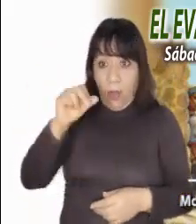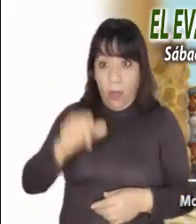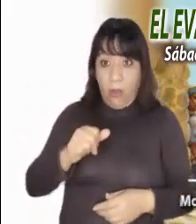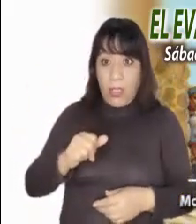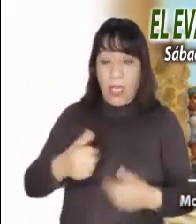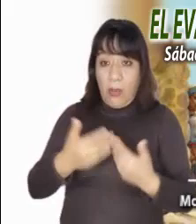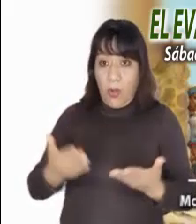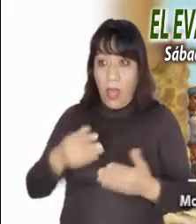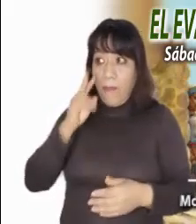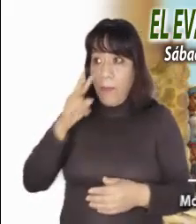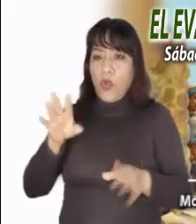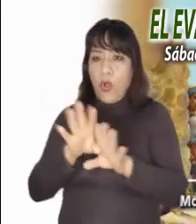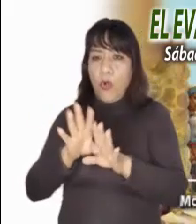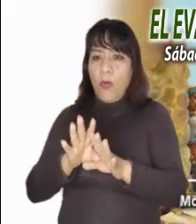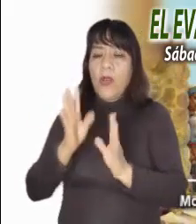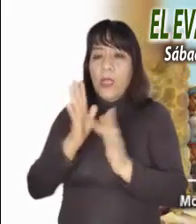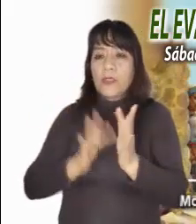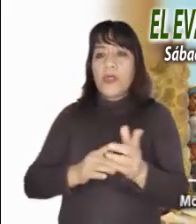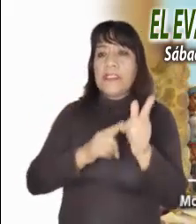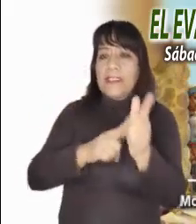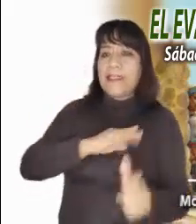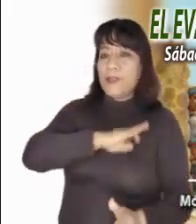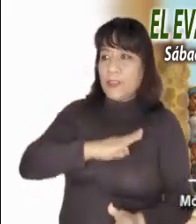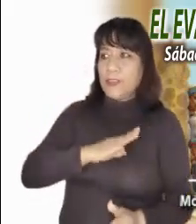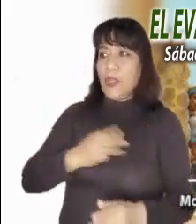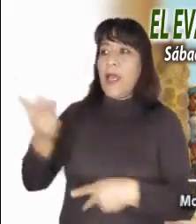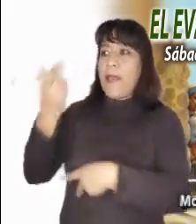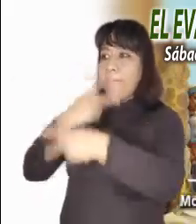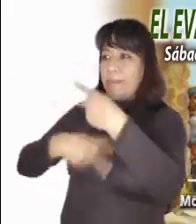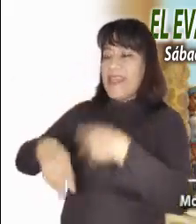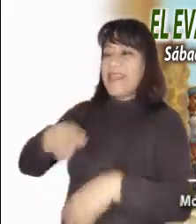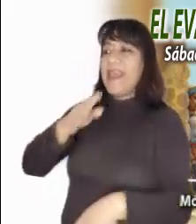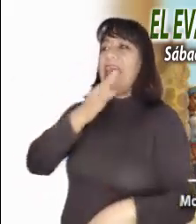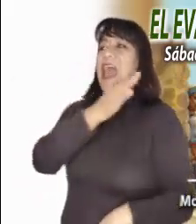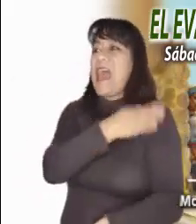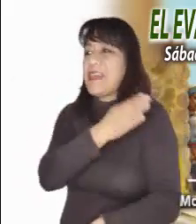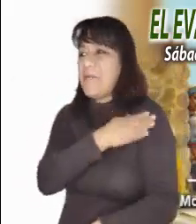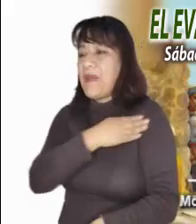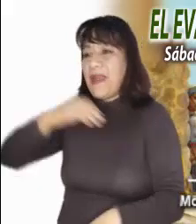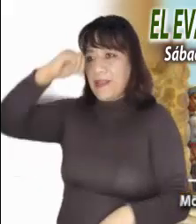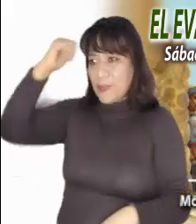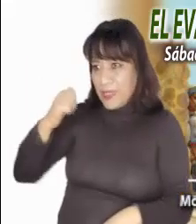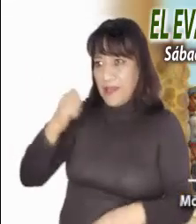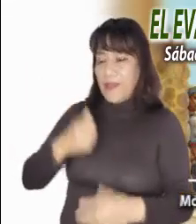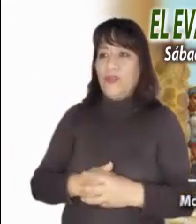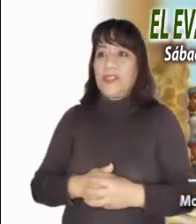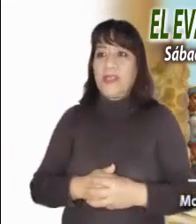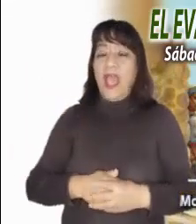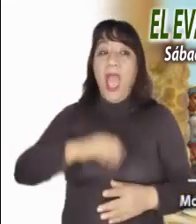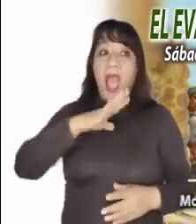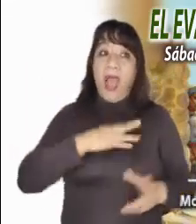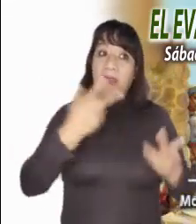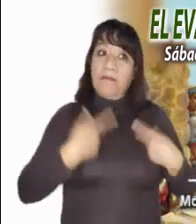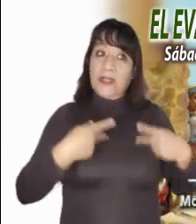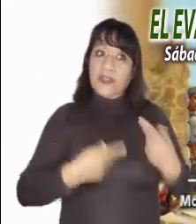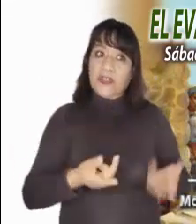venido a llamar a los justos, sino a los pecadores. Quien no se reconoce pecador, quien se siente ya justificado,